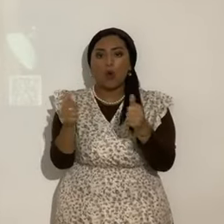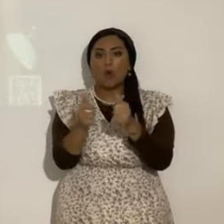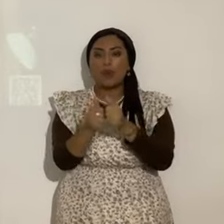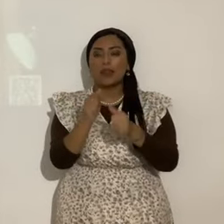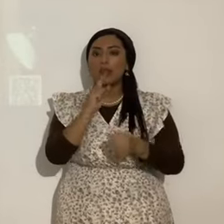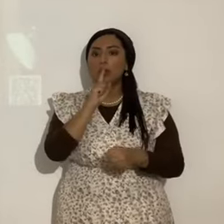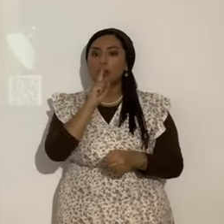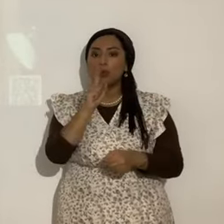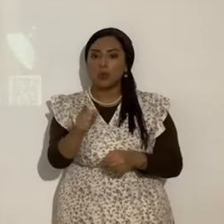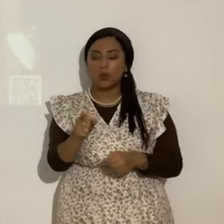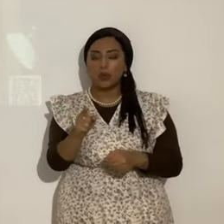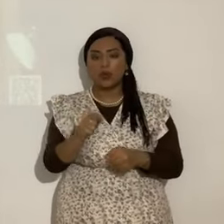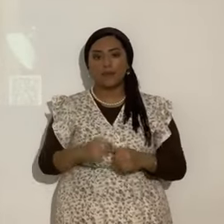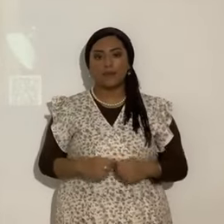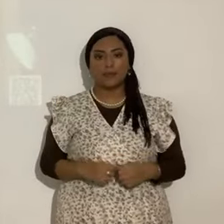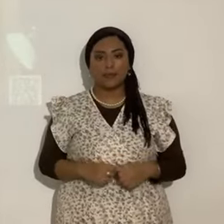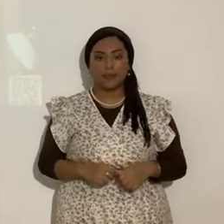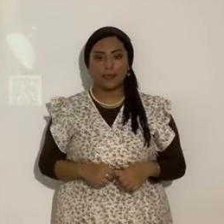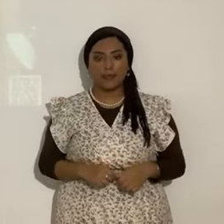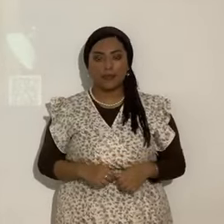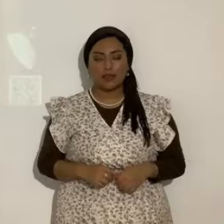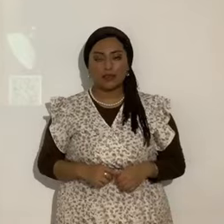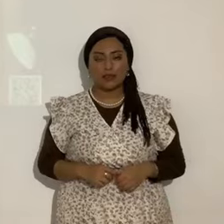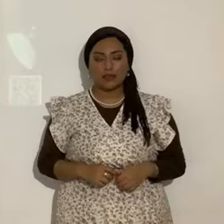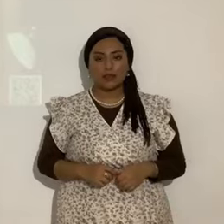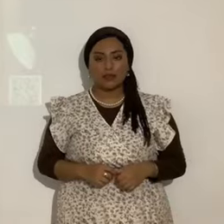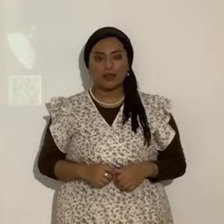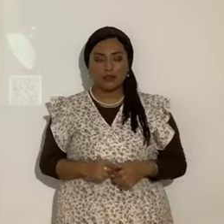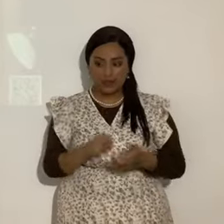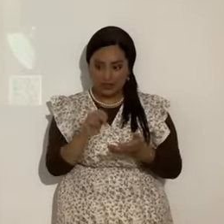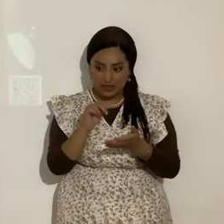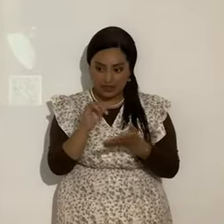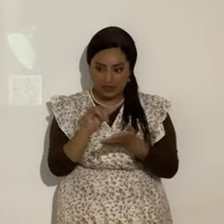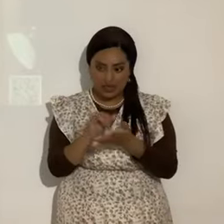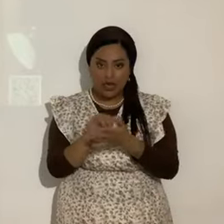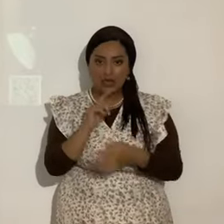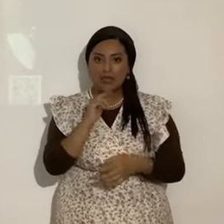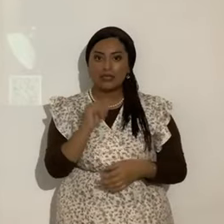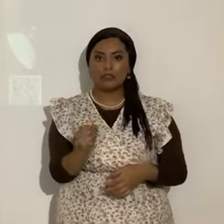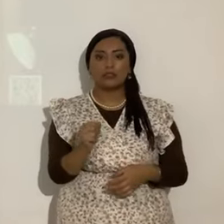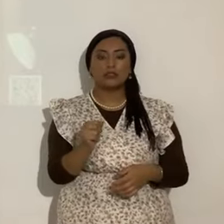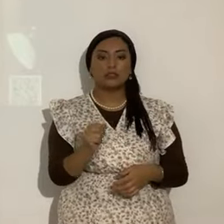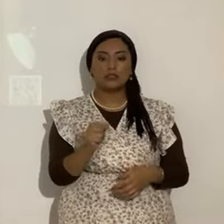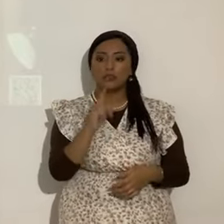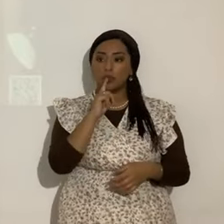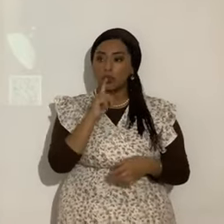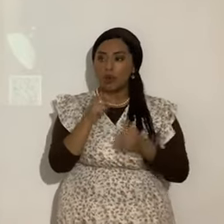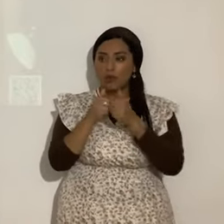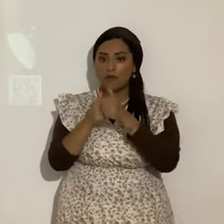verdaderos seguidores de Yahshua. Eso es. A los verdaderos seguidores de Yahshua. Ahora.